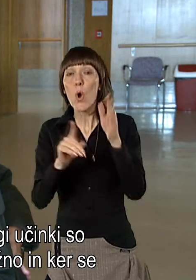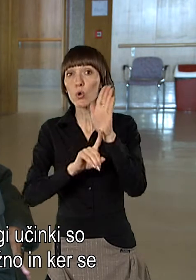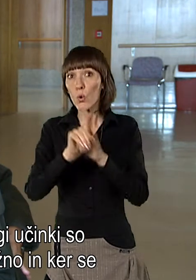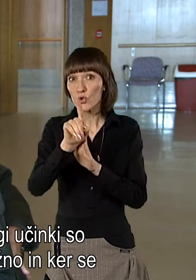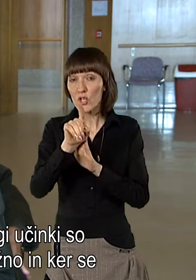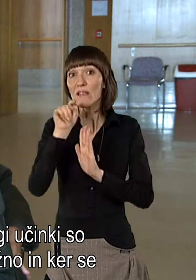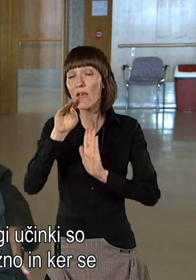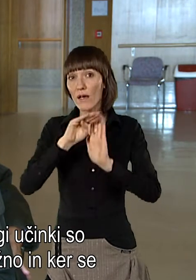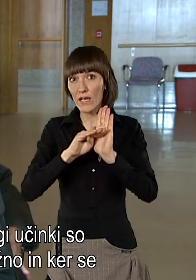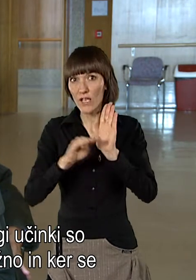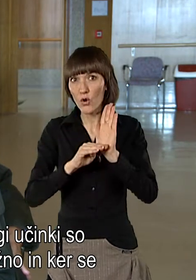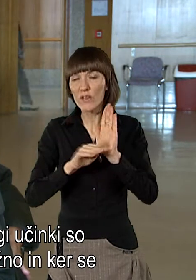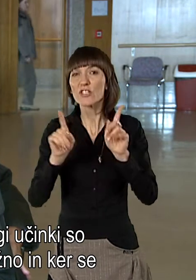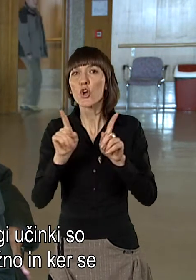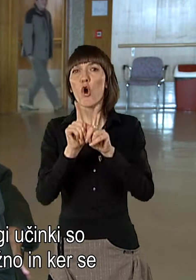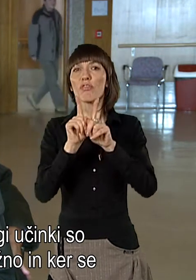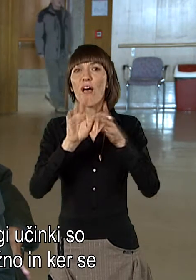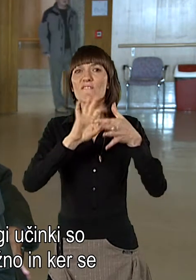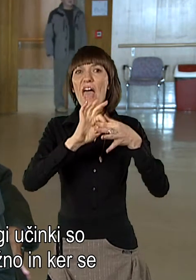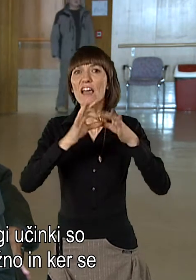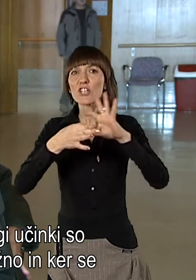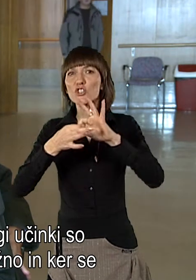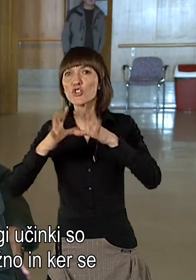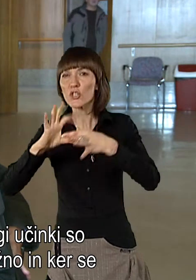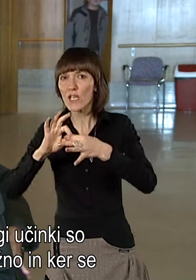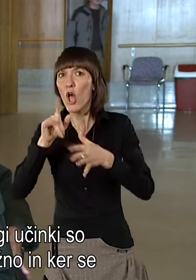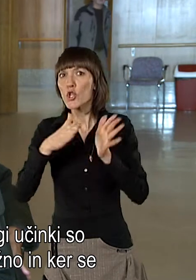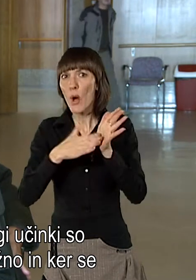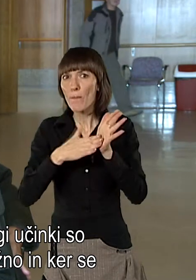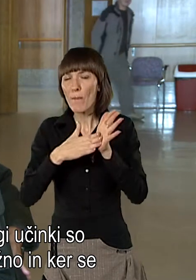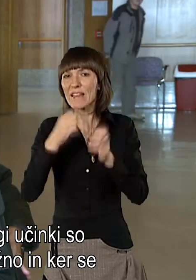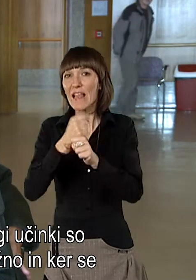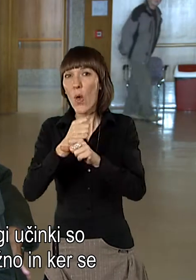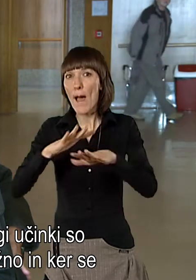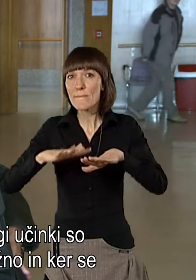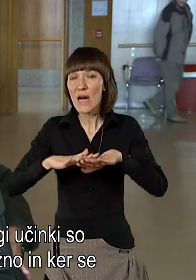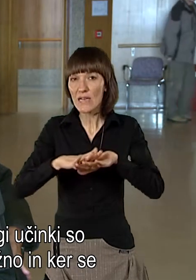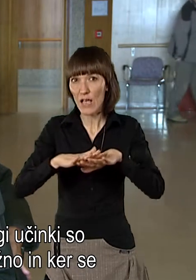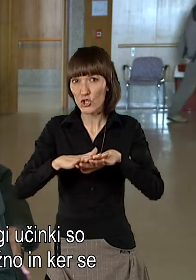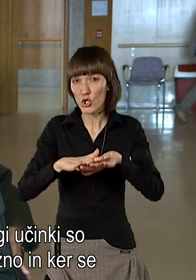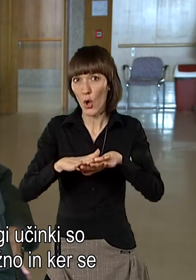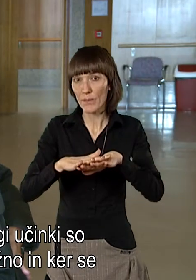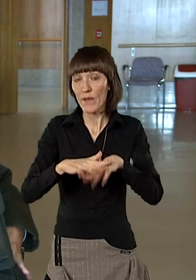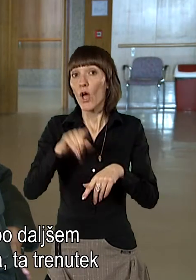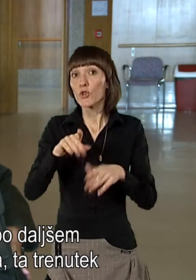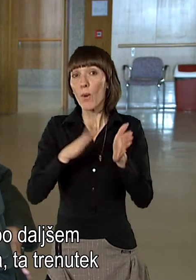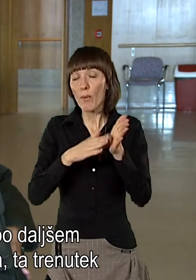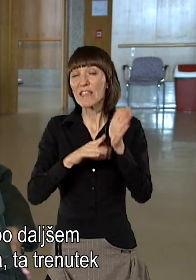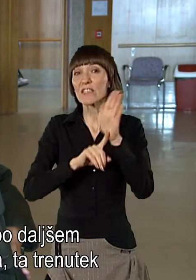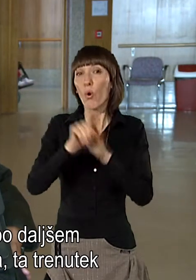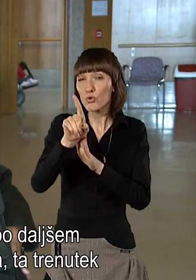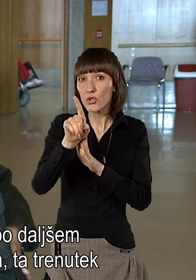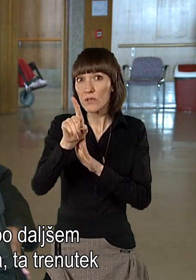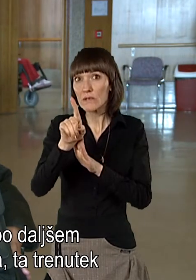učinki so verižni. To se pravi, da delujejo mrežna in ker to, tudi